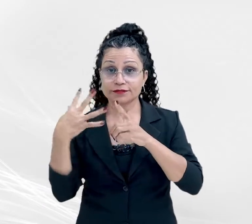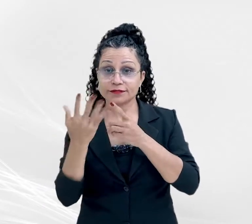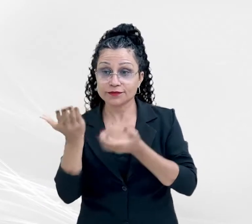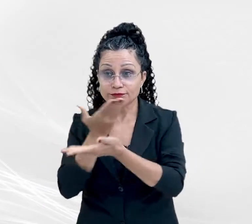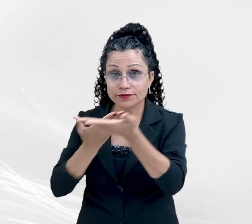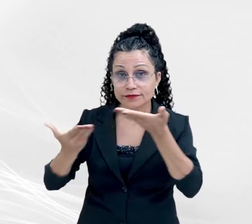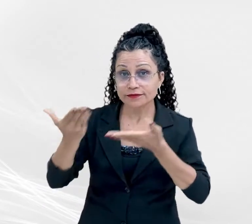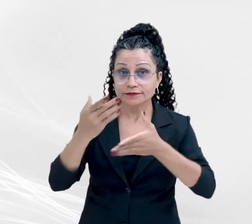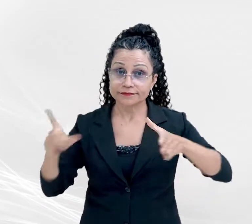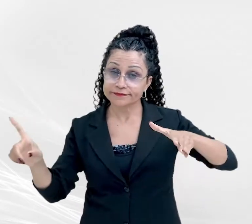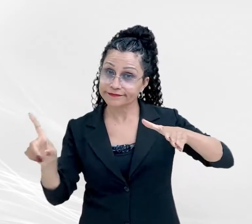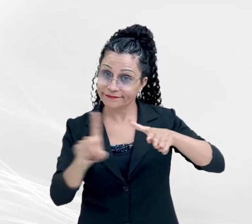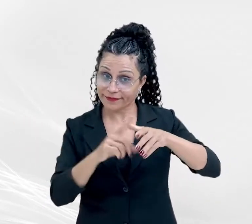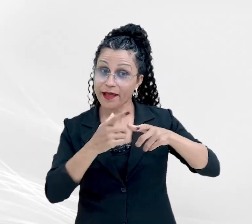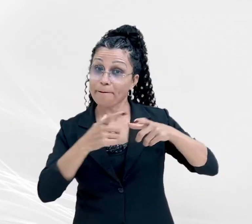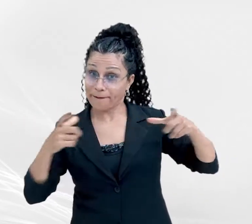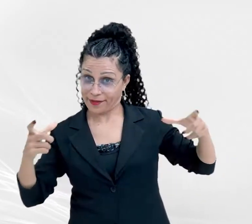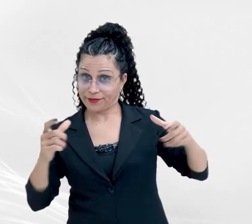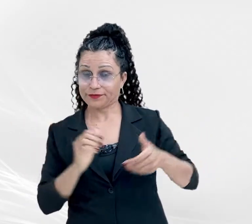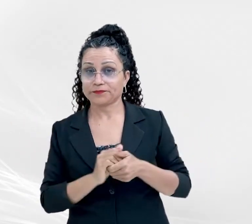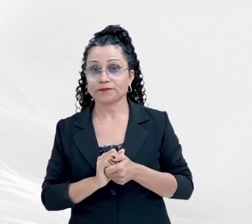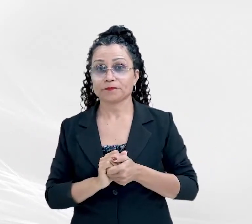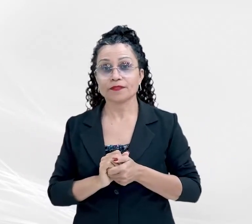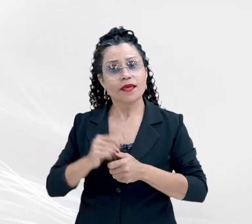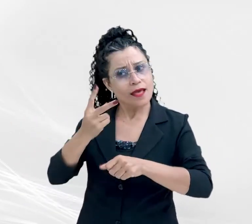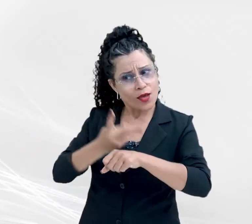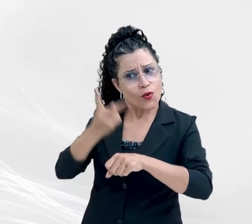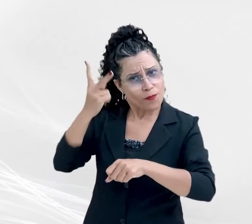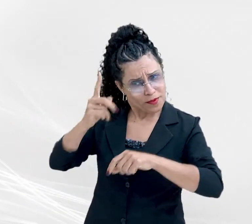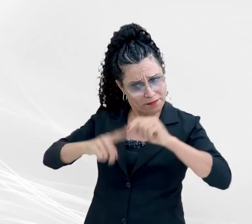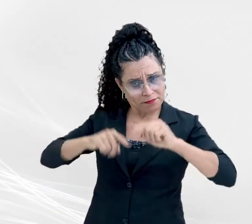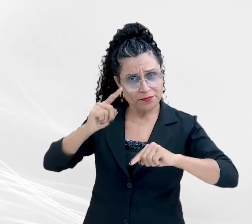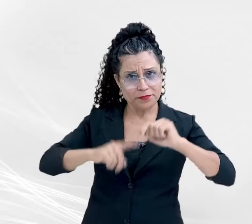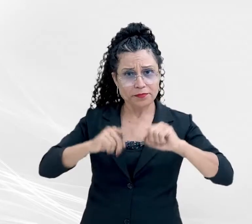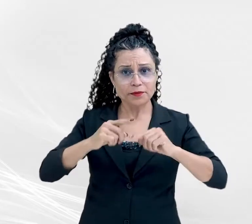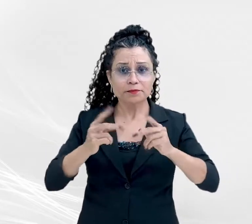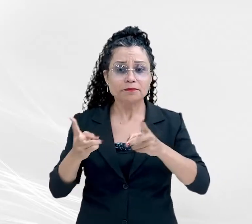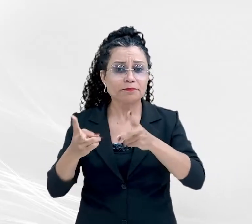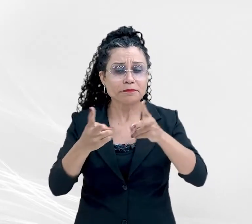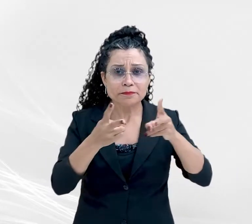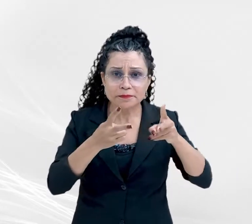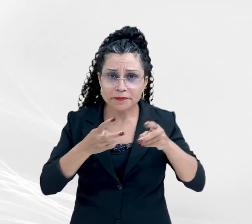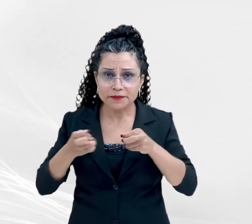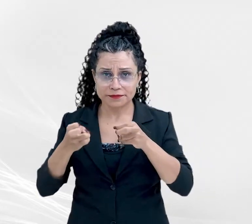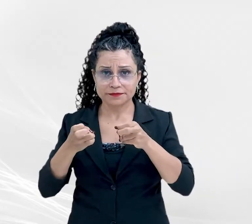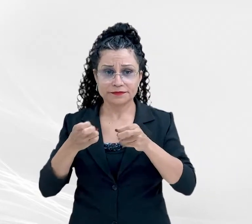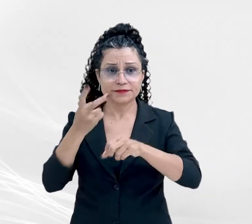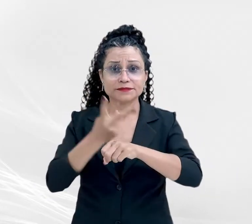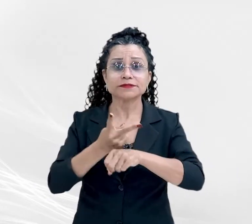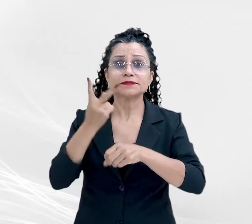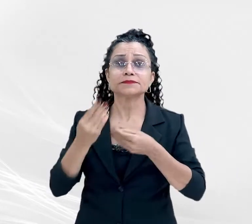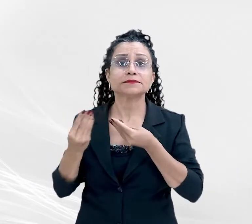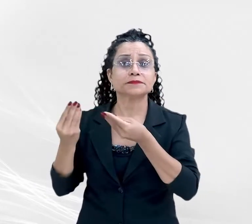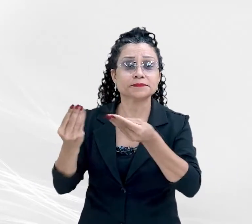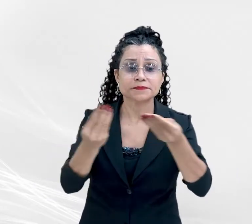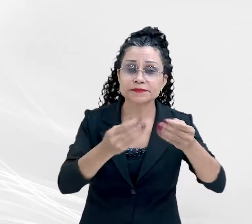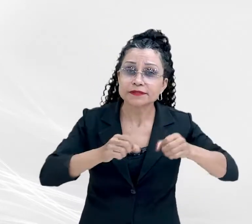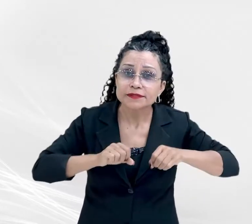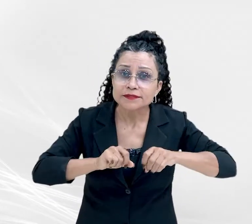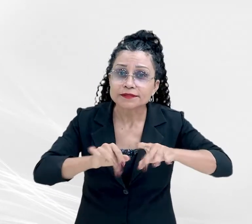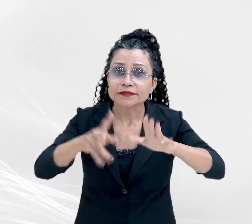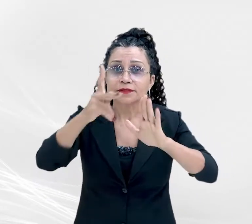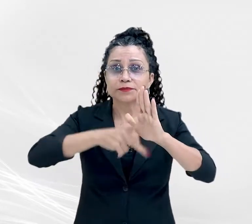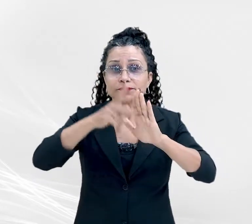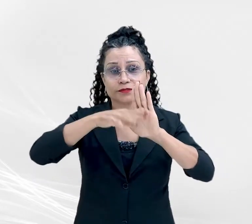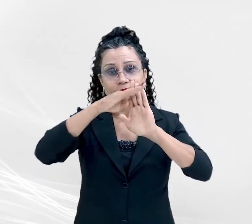articulação. O Prêmio CNMP é um instrumento para identificar, premiar e disseminar projetos